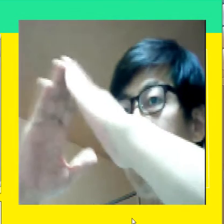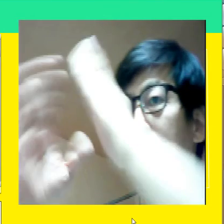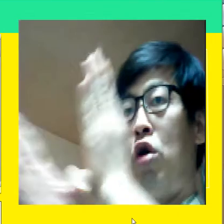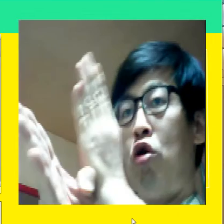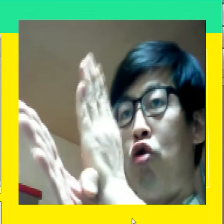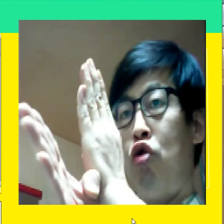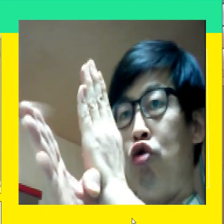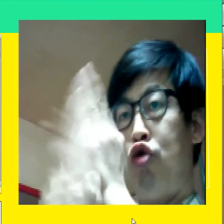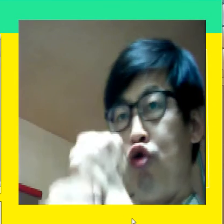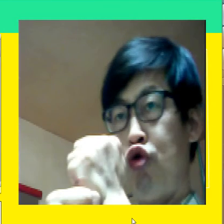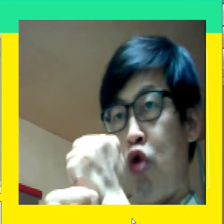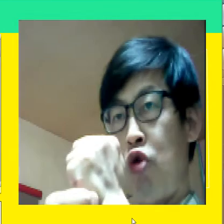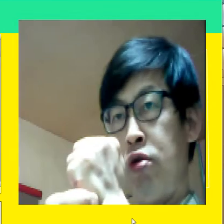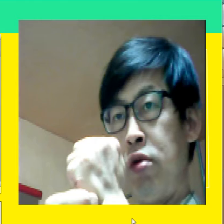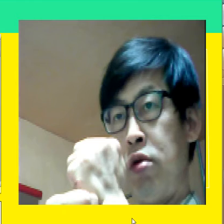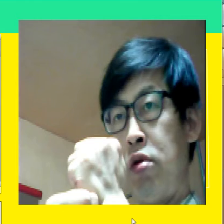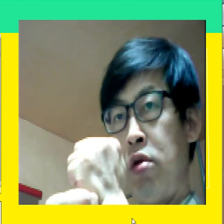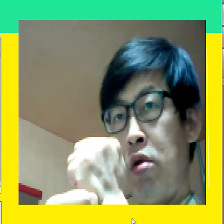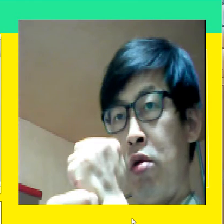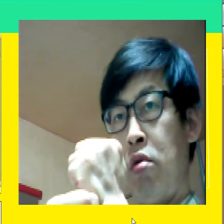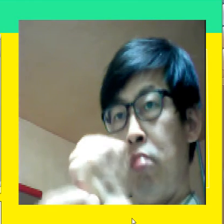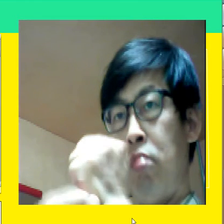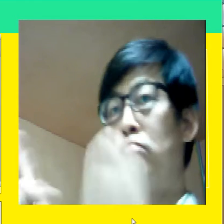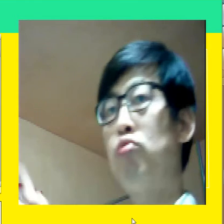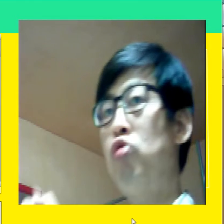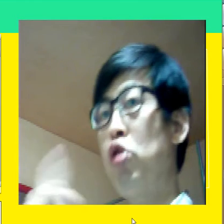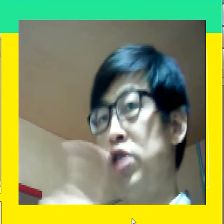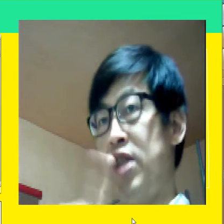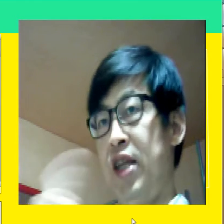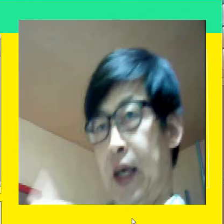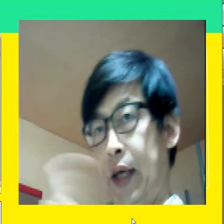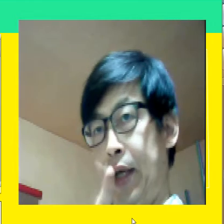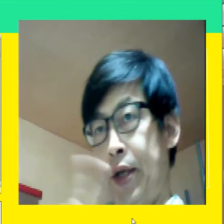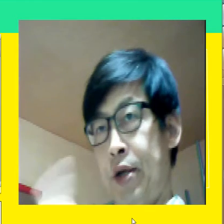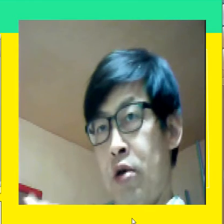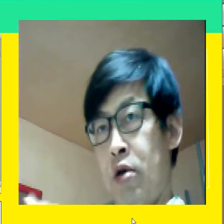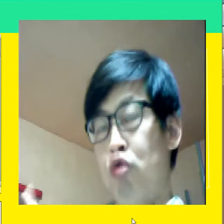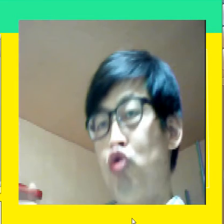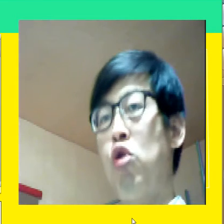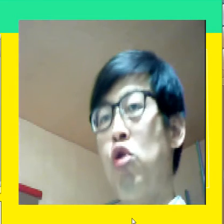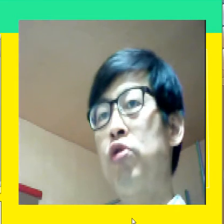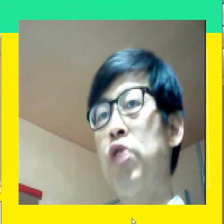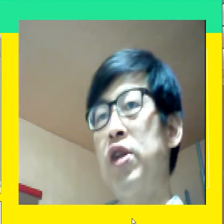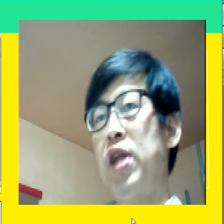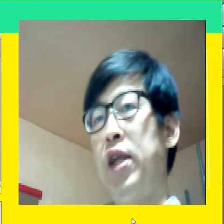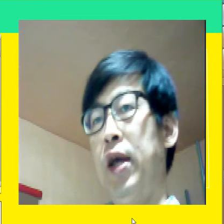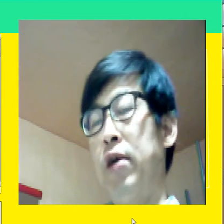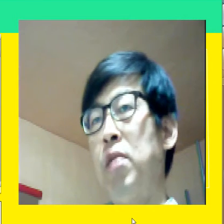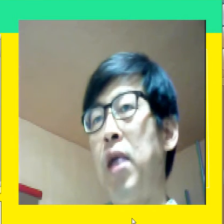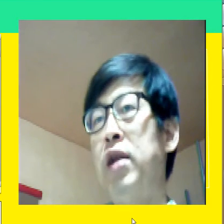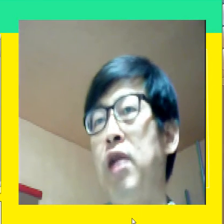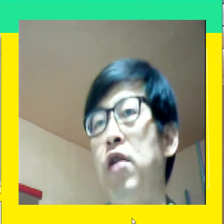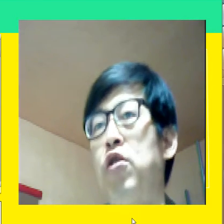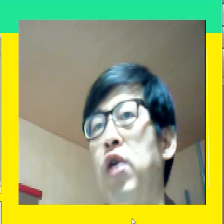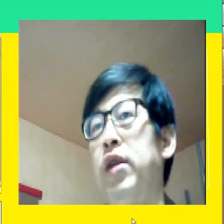너의 주소는 무엇이니 주소가 어떻게 되니 그렇게 말이 될 것 같아요